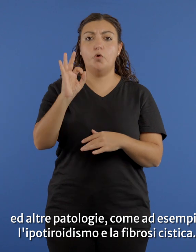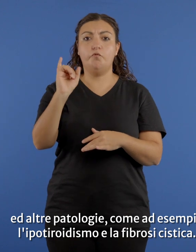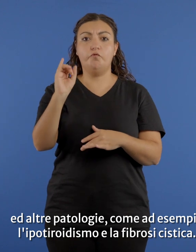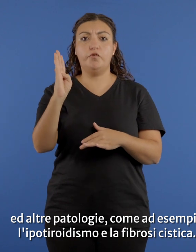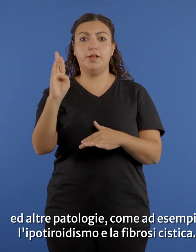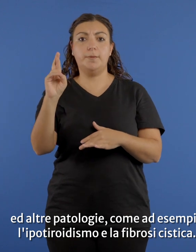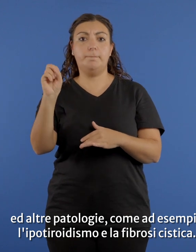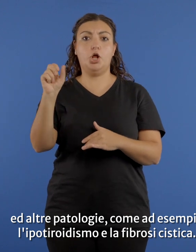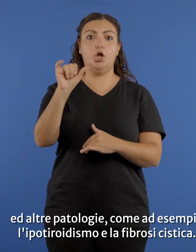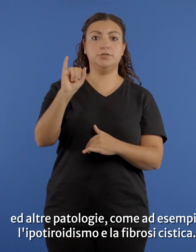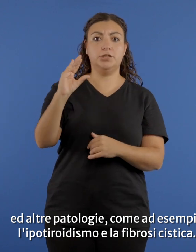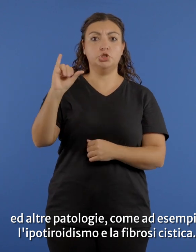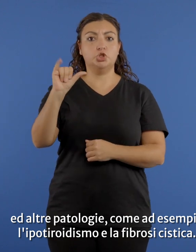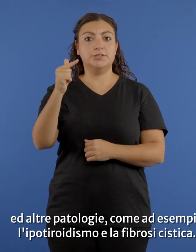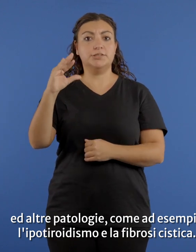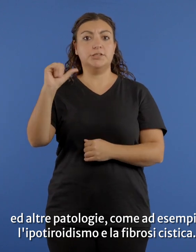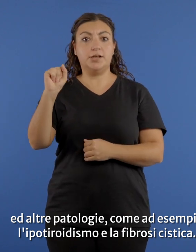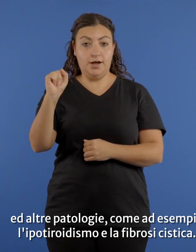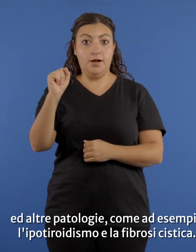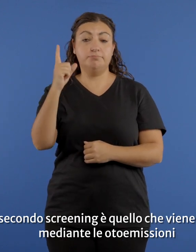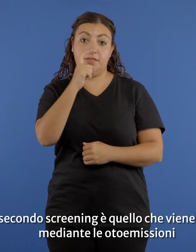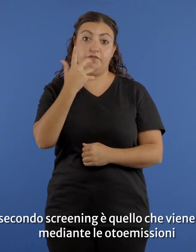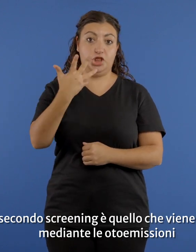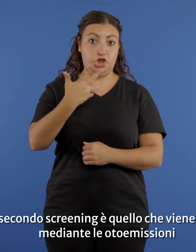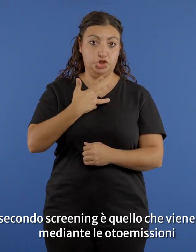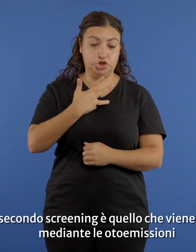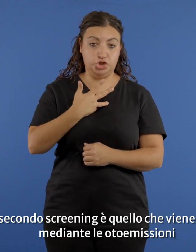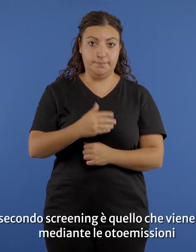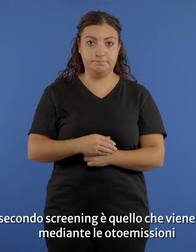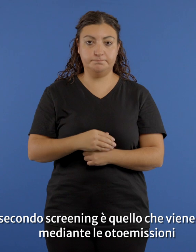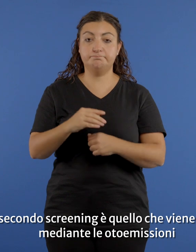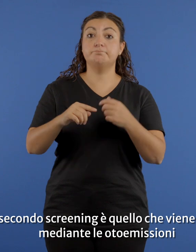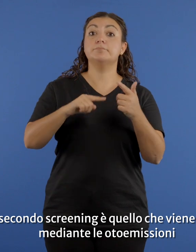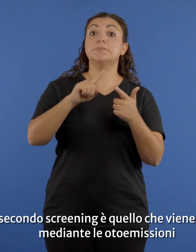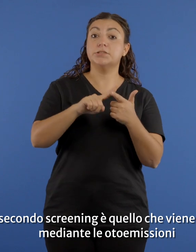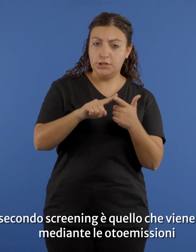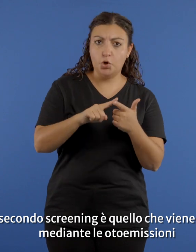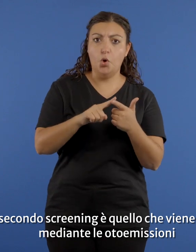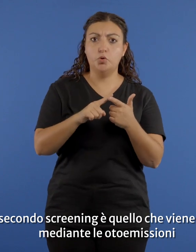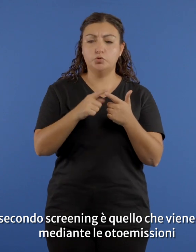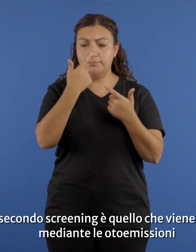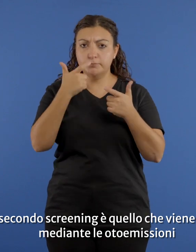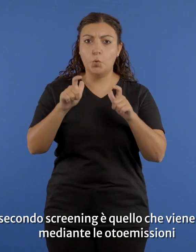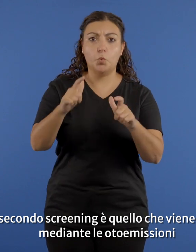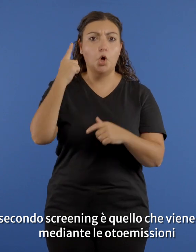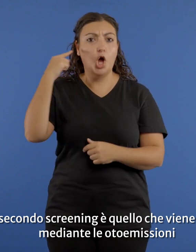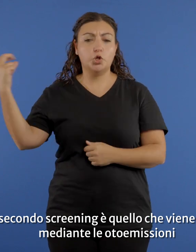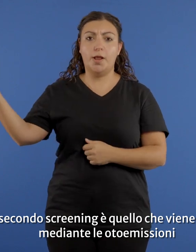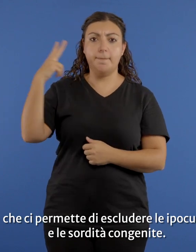l'ipotiroidismo e la fibrosicistica. Il secondo screening è quello che viene fatto mediante le otto emissioni, che ci